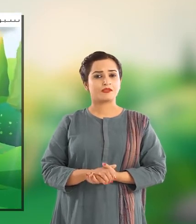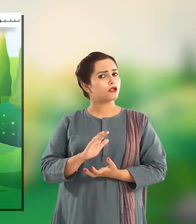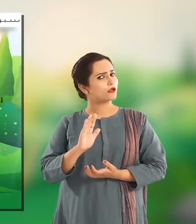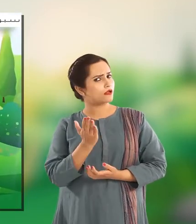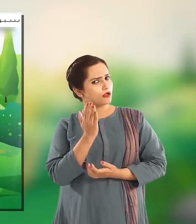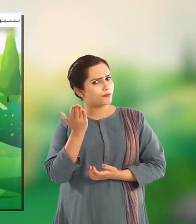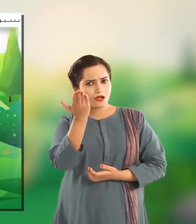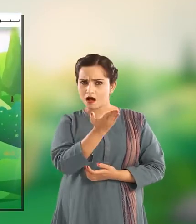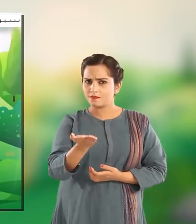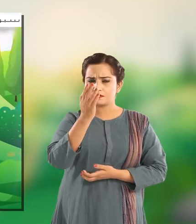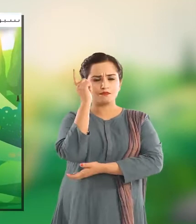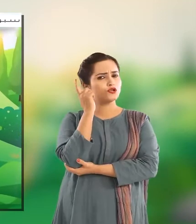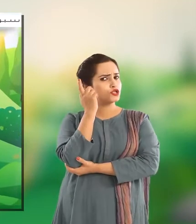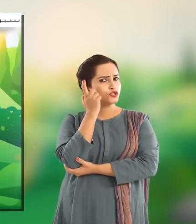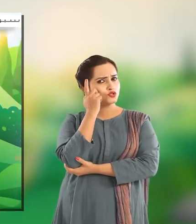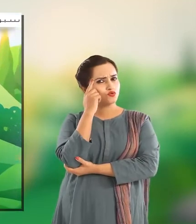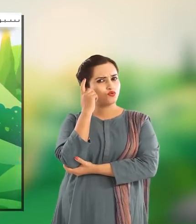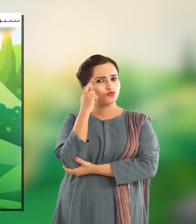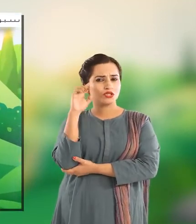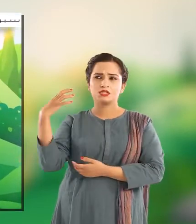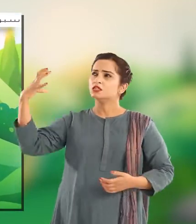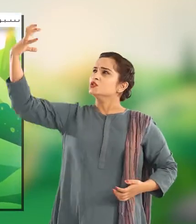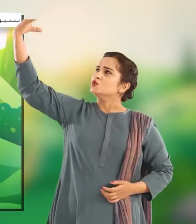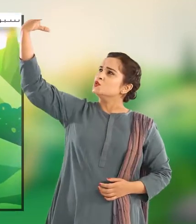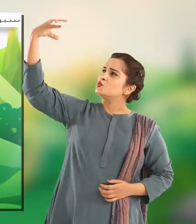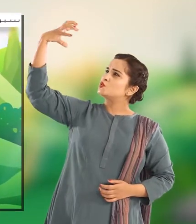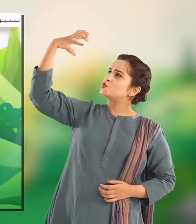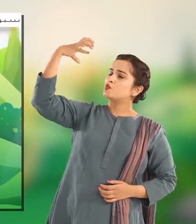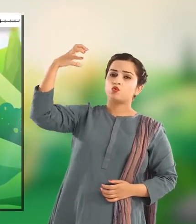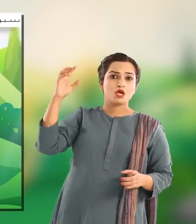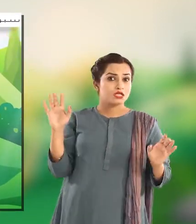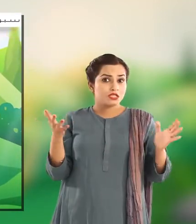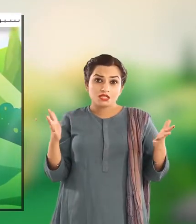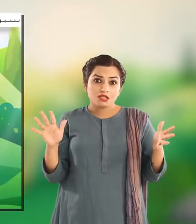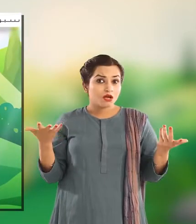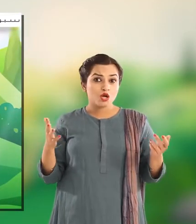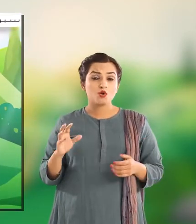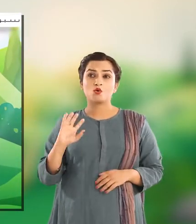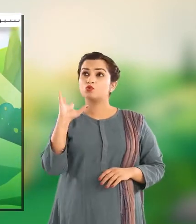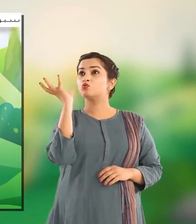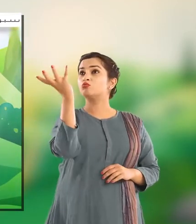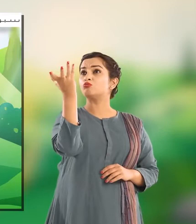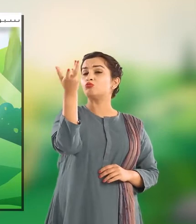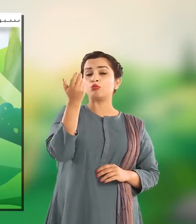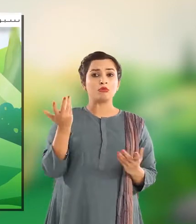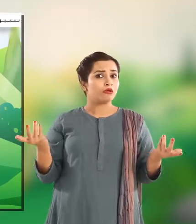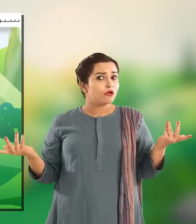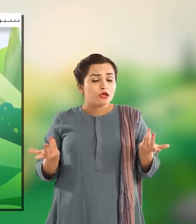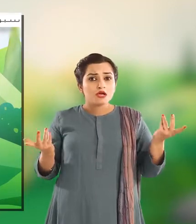کبھی سوچا ہے کہ سورج کے بغیر یہ دنیا کیسی لگے What would earth be like without the